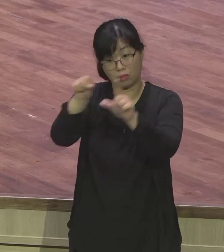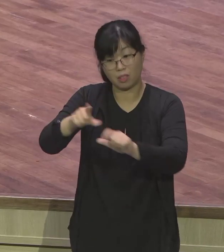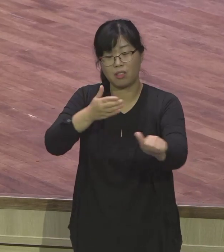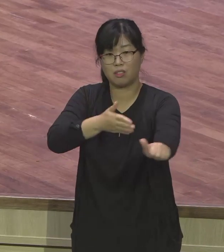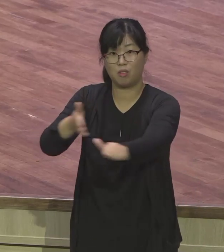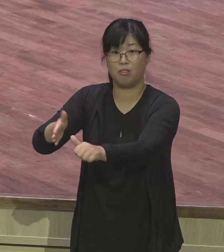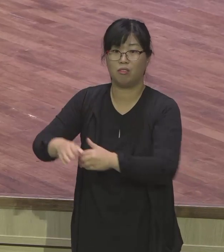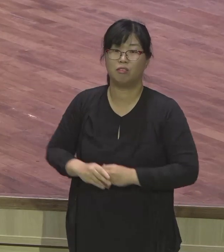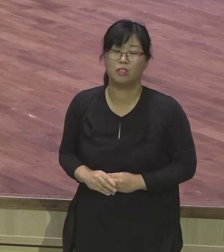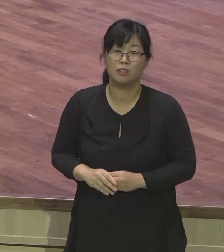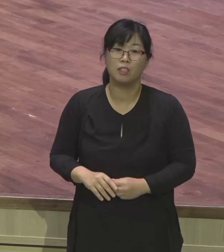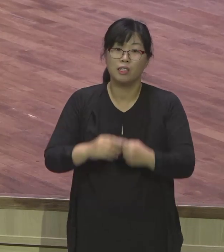40장으로 넘어갑니다.